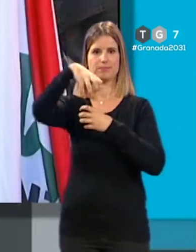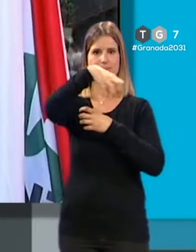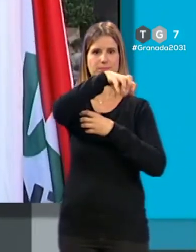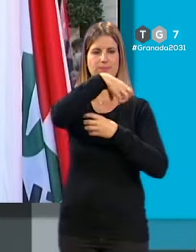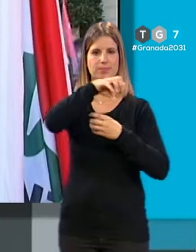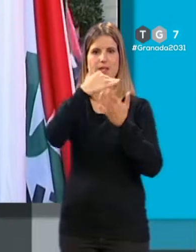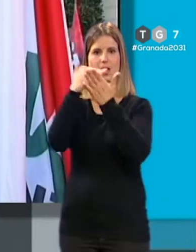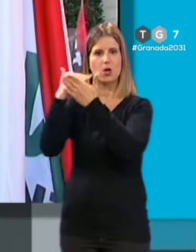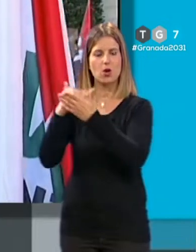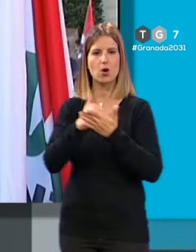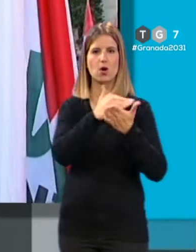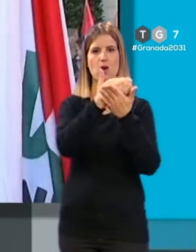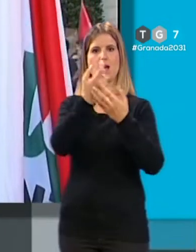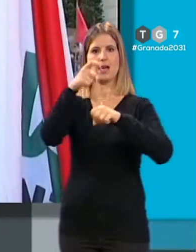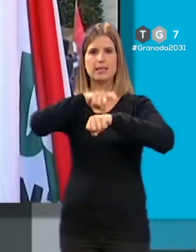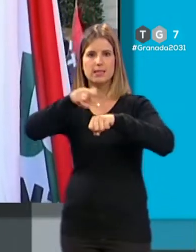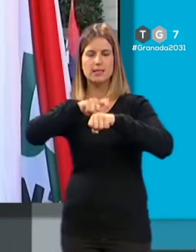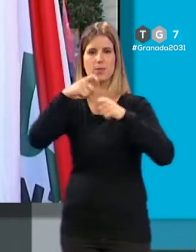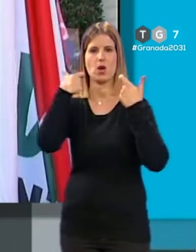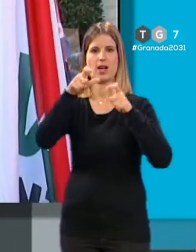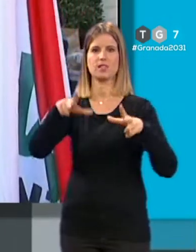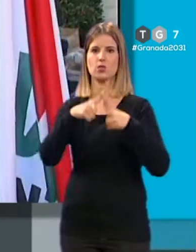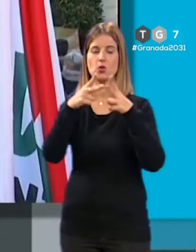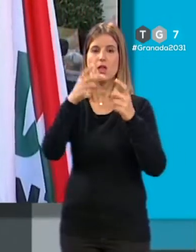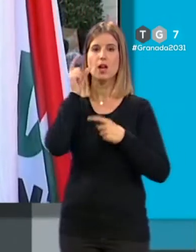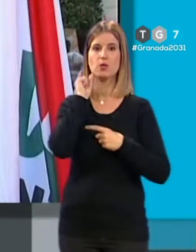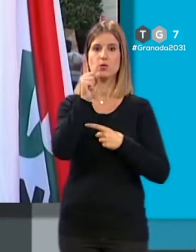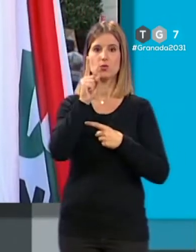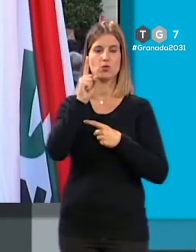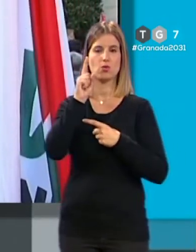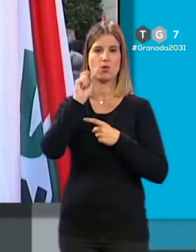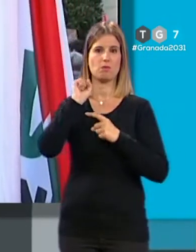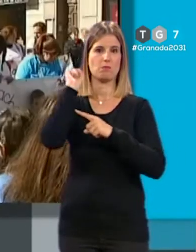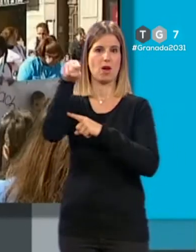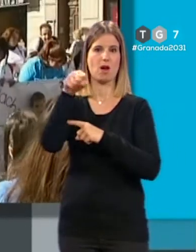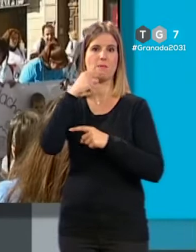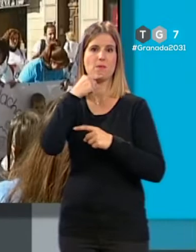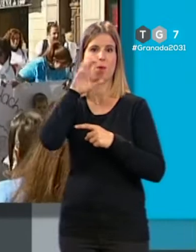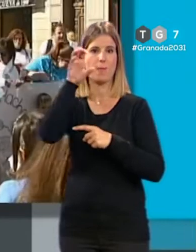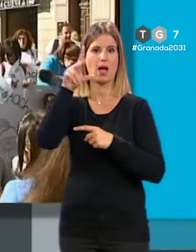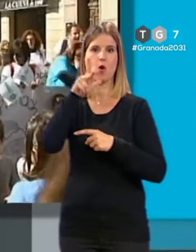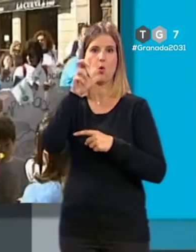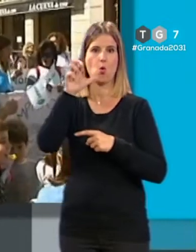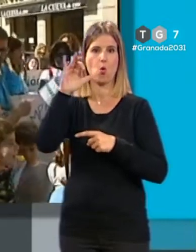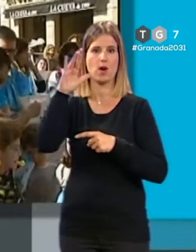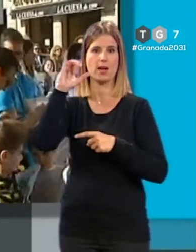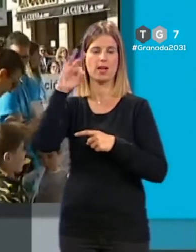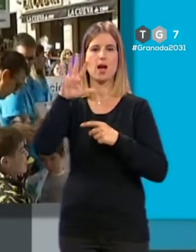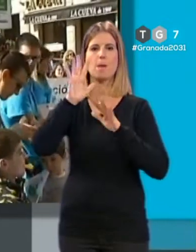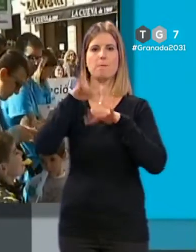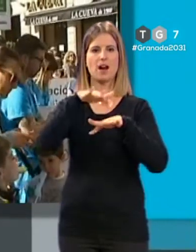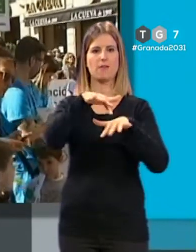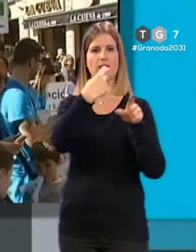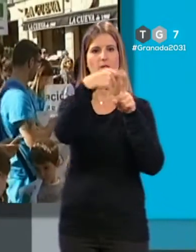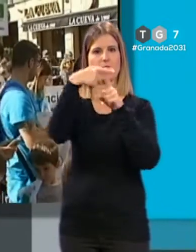en términos de etnia y en términos de clase social solamente superado por países como Hungría. La manifestación se ha concentrado en distintos